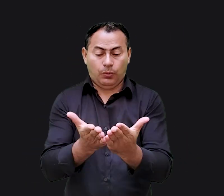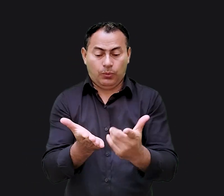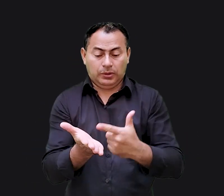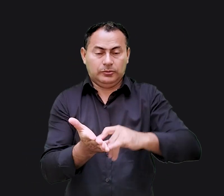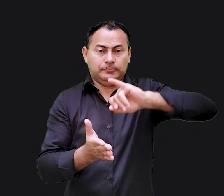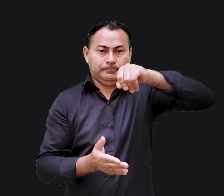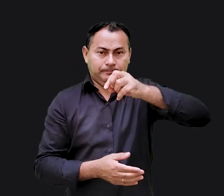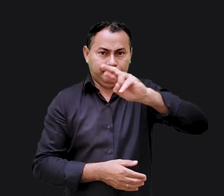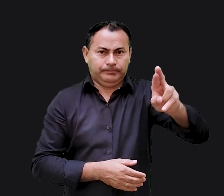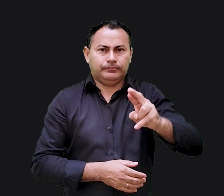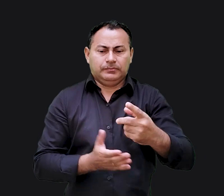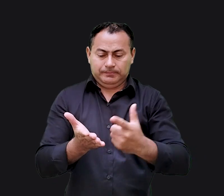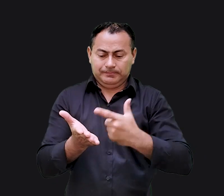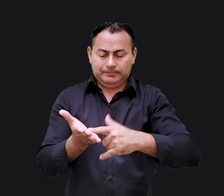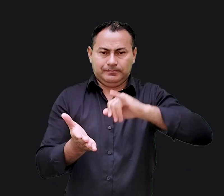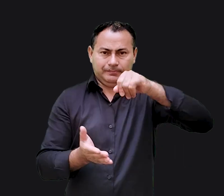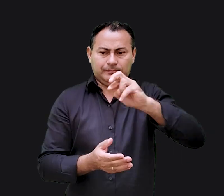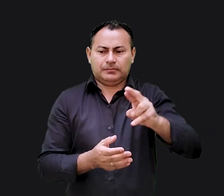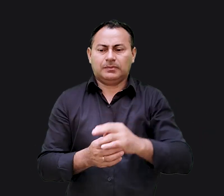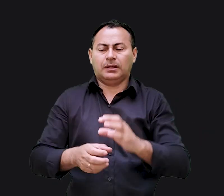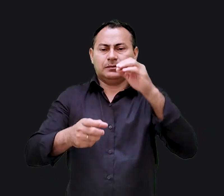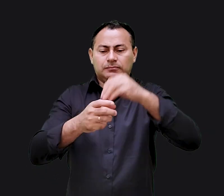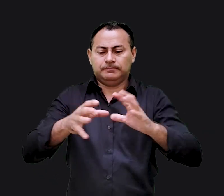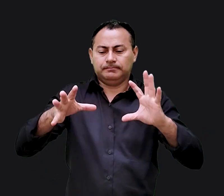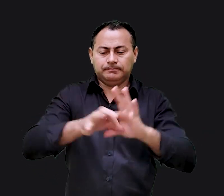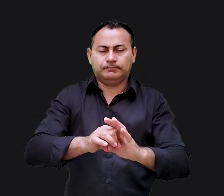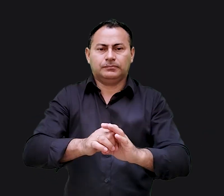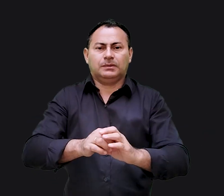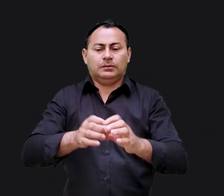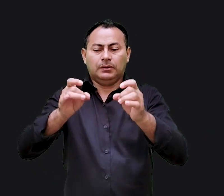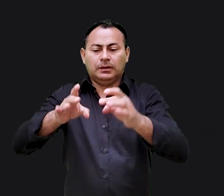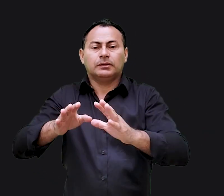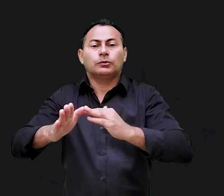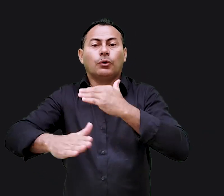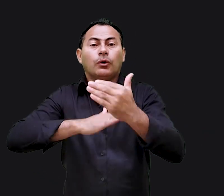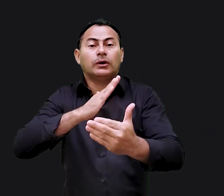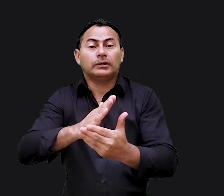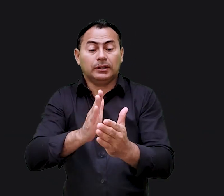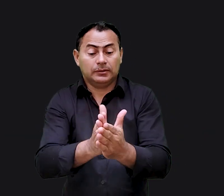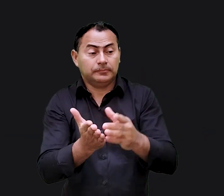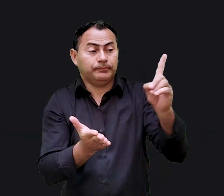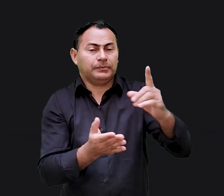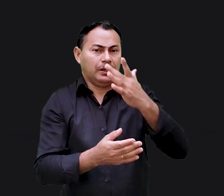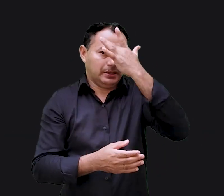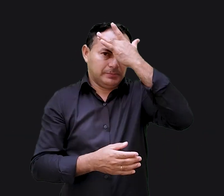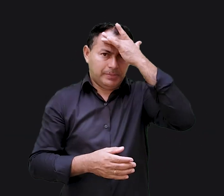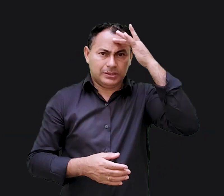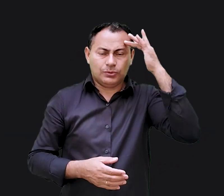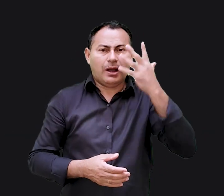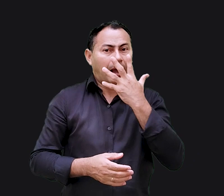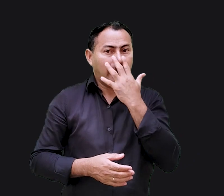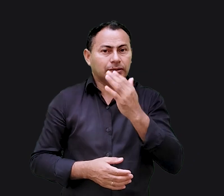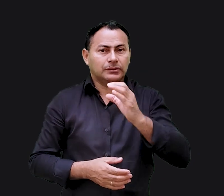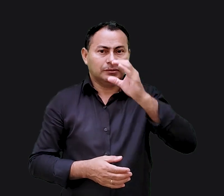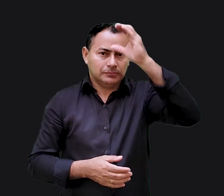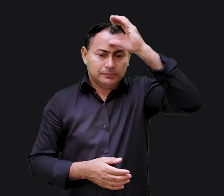o livro de Jeremias está bem sincronizado com o resto da Bíblia é incrível mas algumas pessoas acham que o cristianismo é